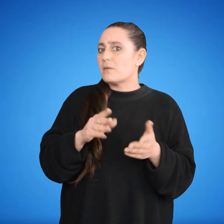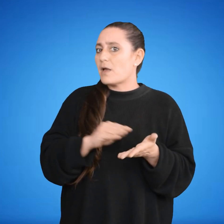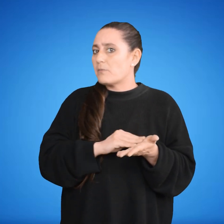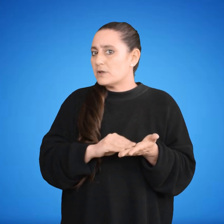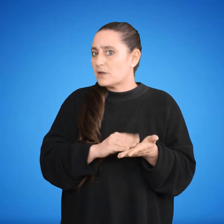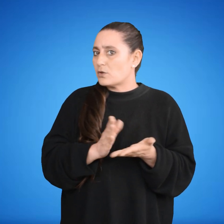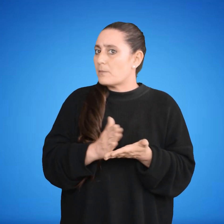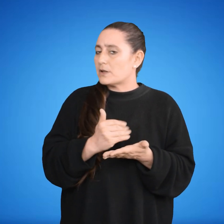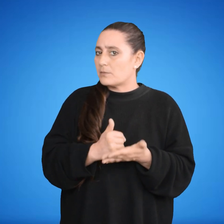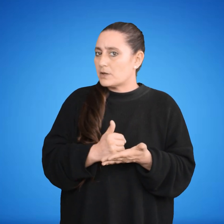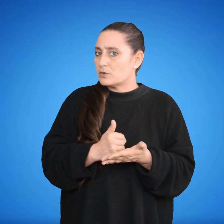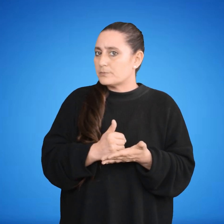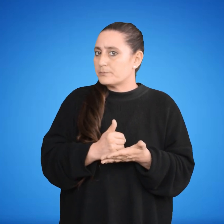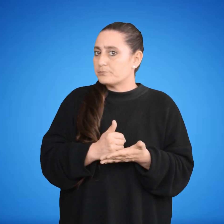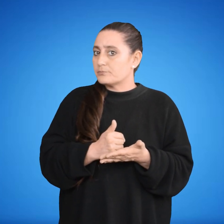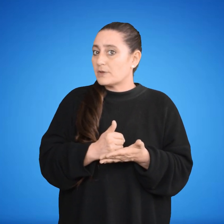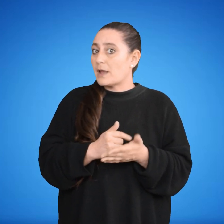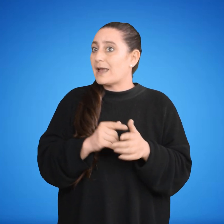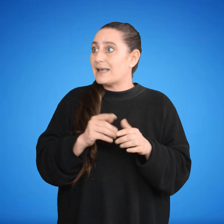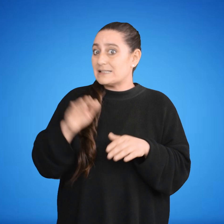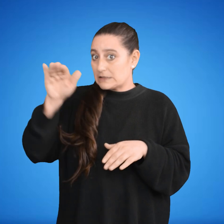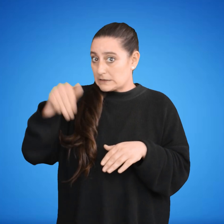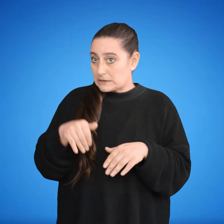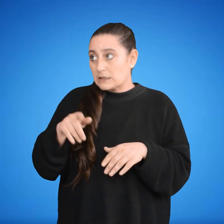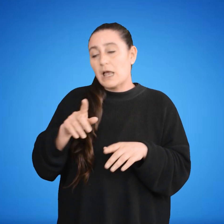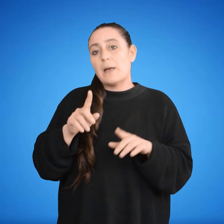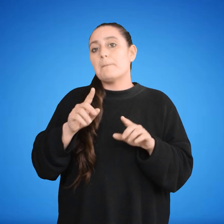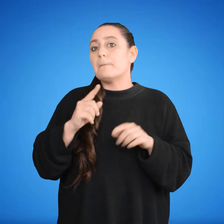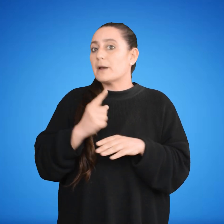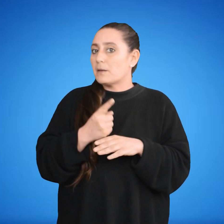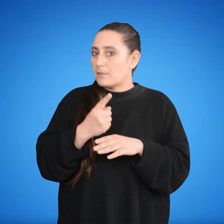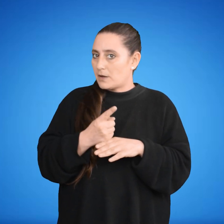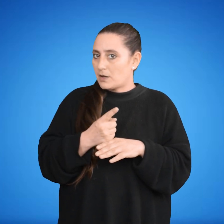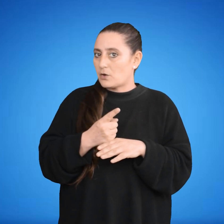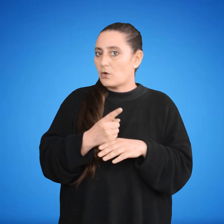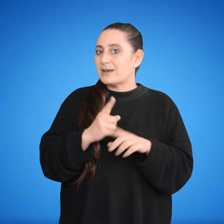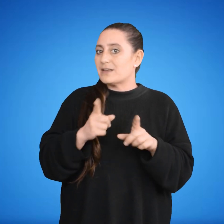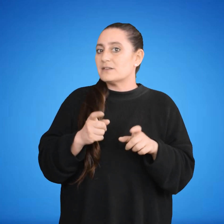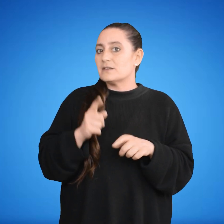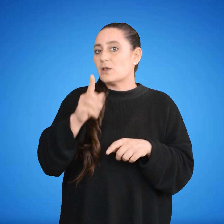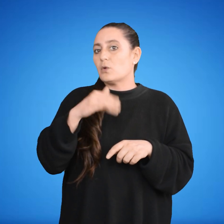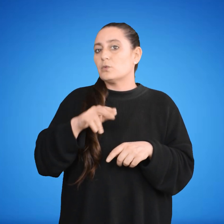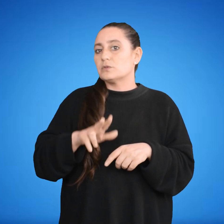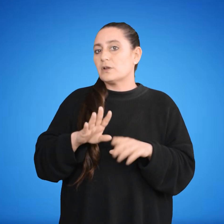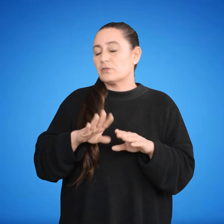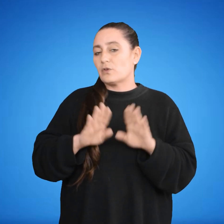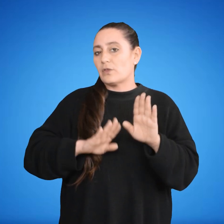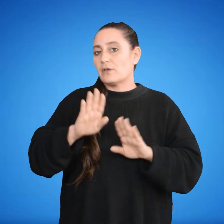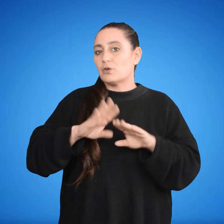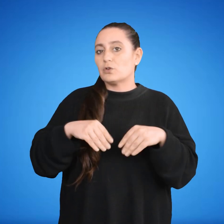El requerimiento deberá formularse siempre que el pedido obtenga un tercio de votos del total de componentes